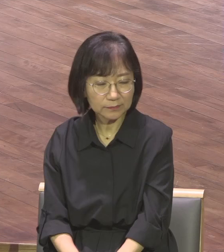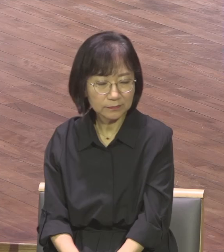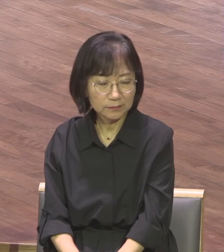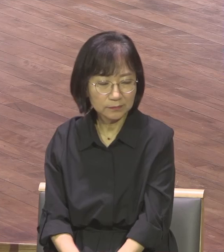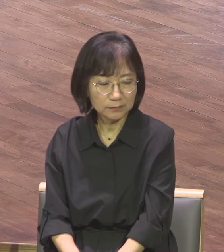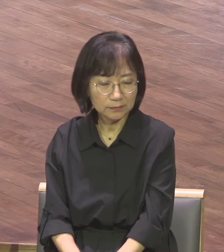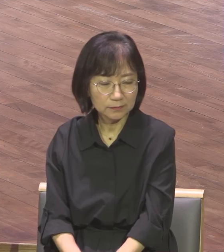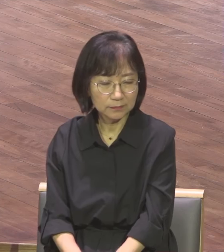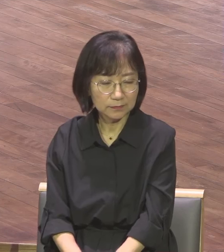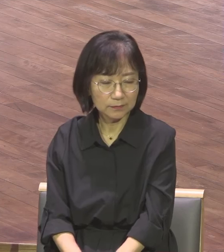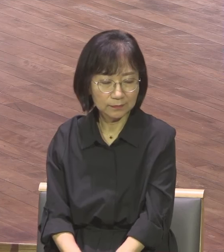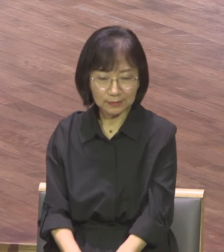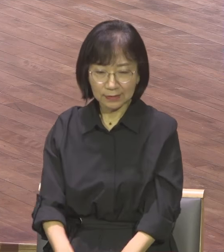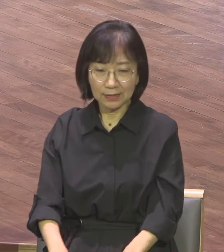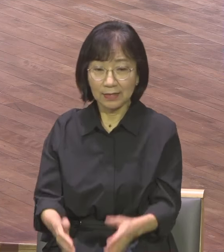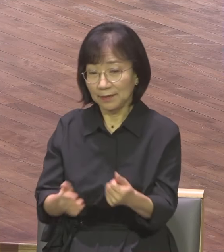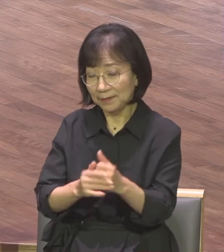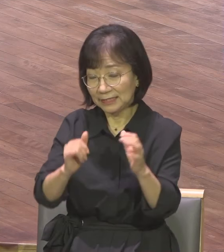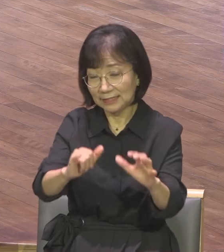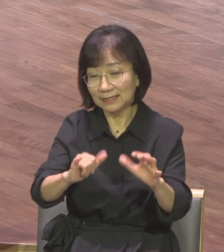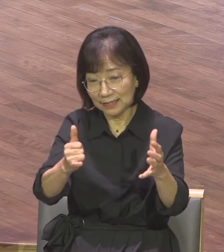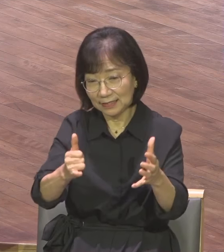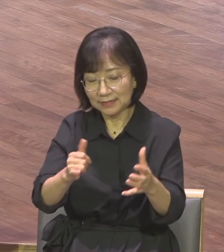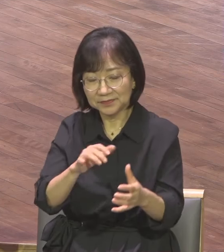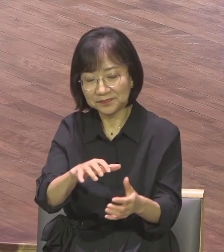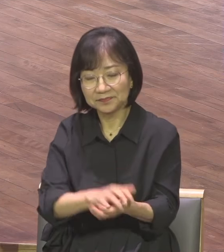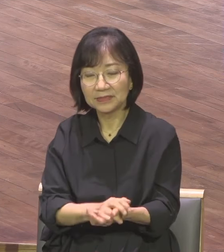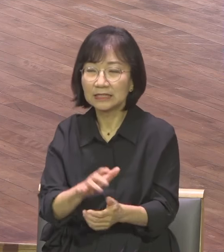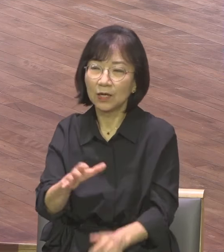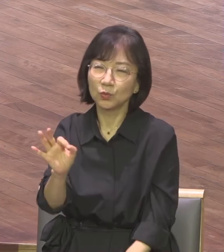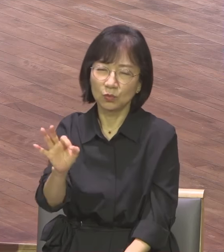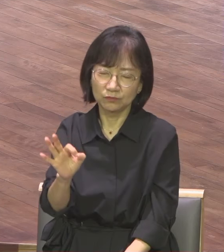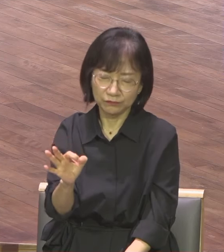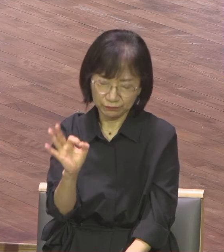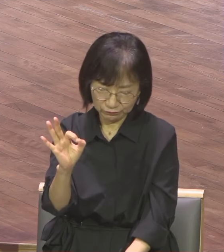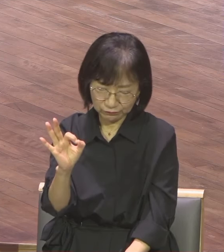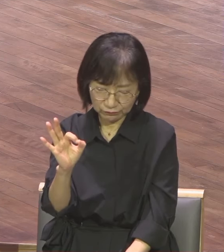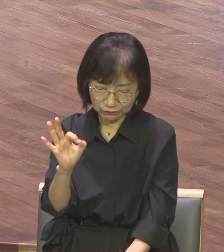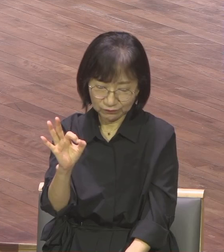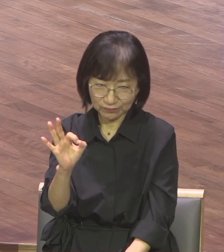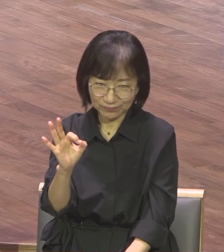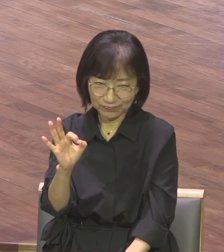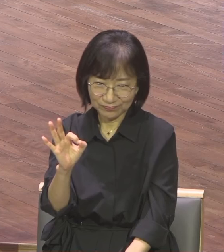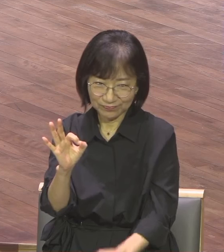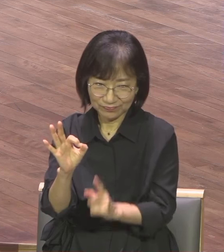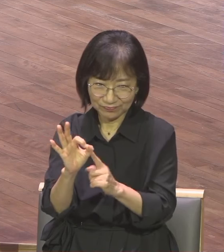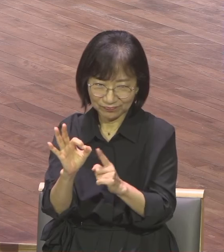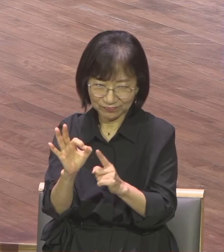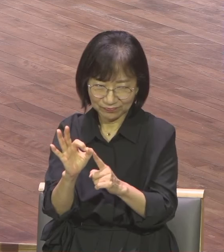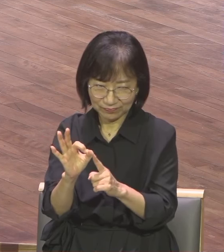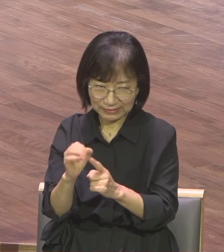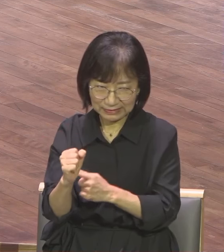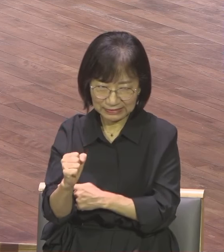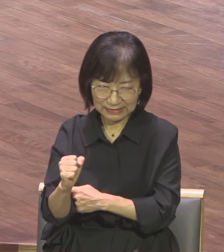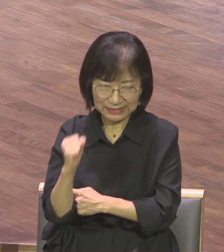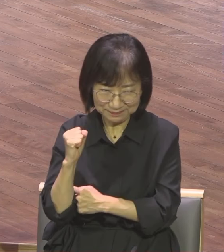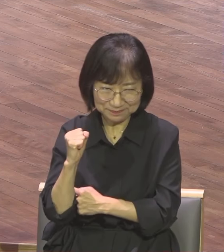황금만능주의 시대라고 말합니다 많은 기독교인들 우리 현장에서 보면 어떤 면에서